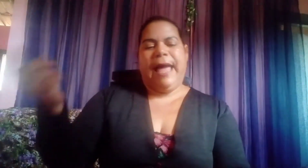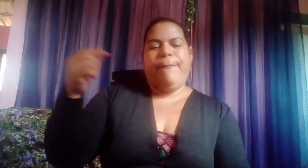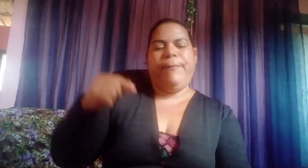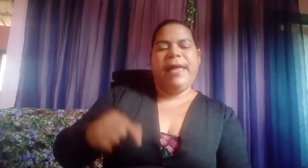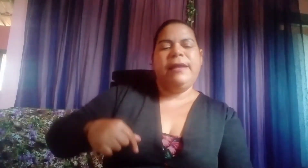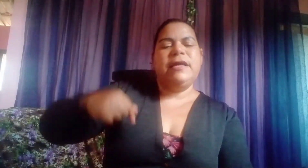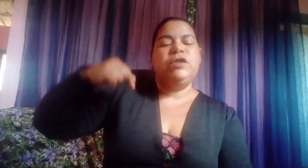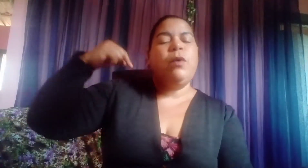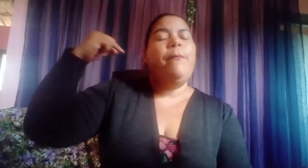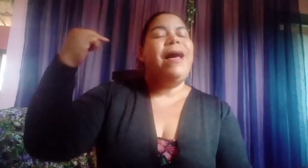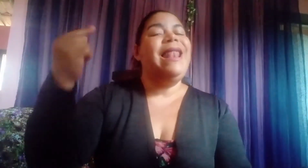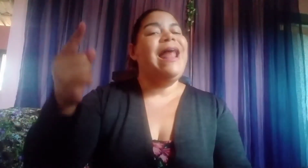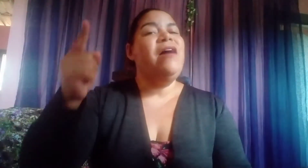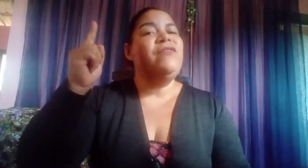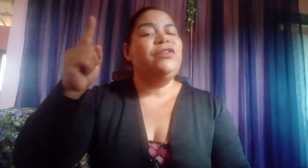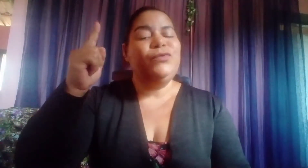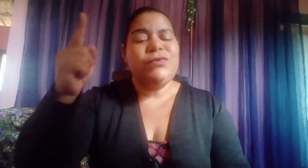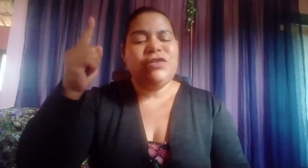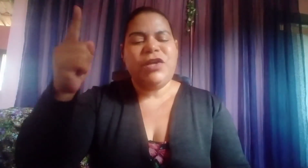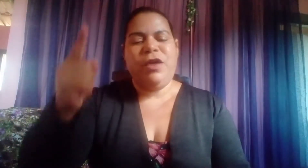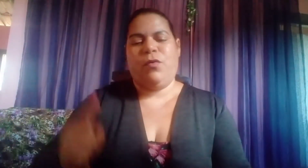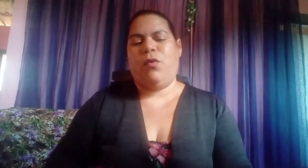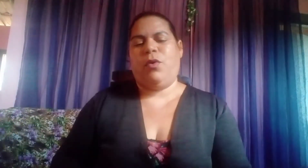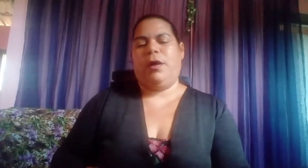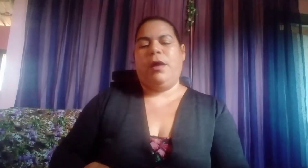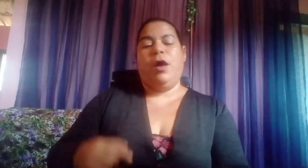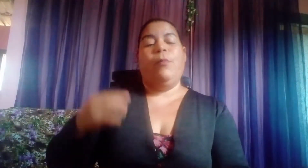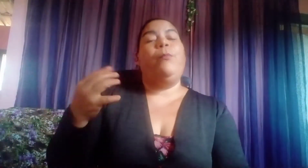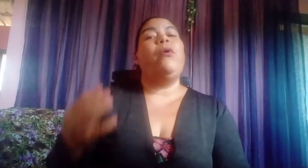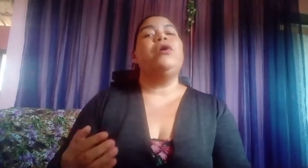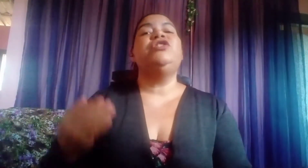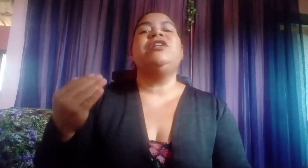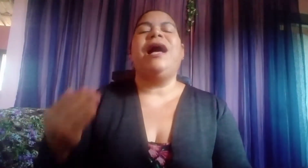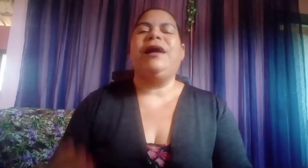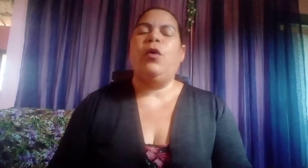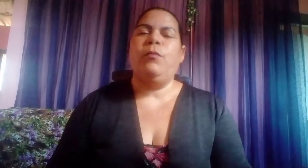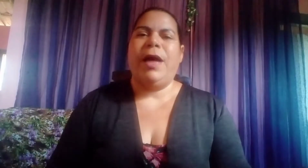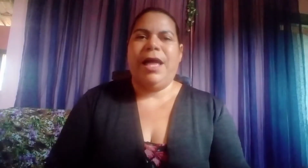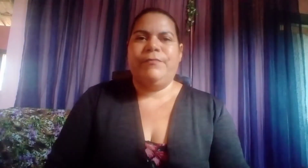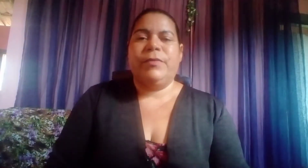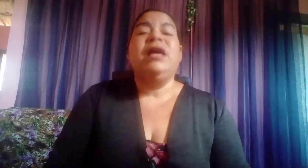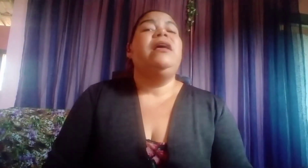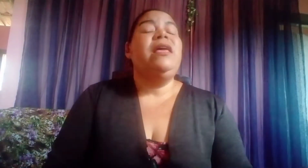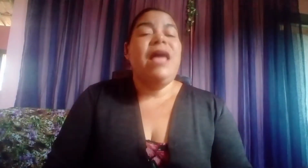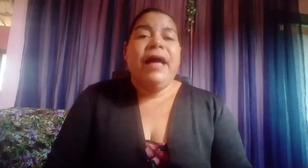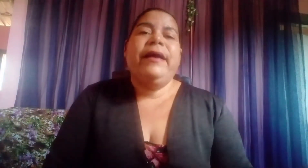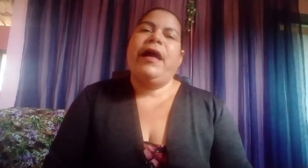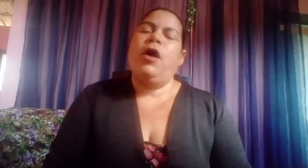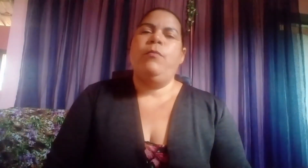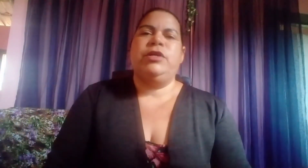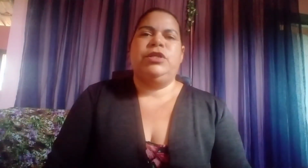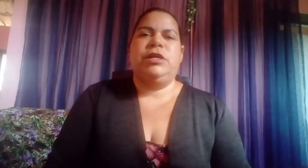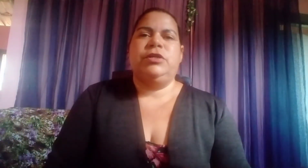apenas uma palavra do Senhor pode acalmar. E acalma, gente.